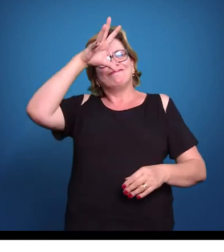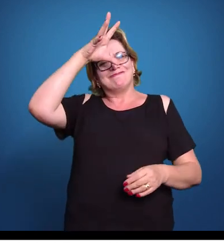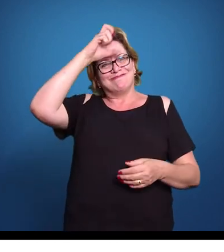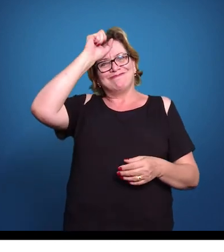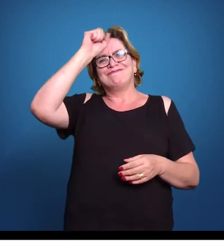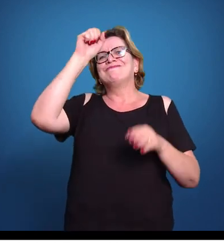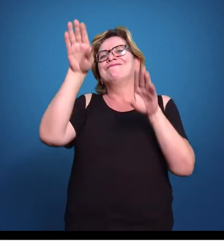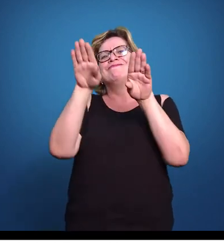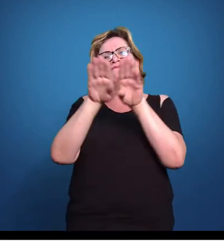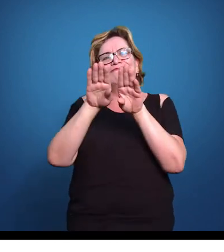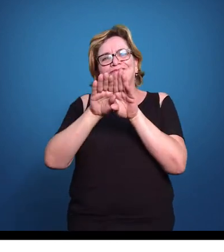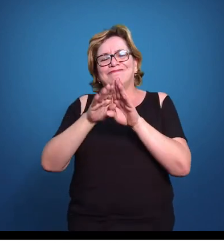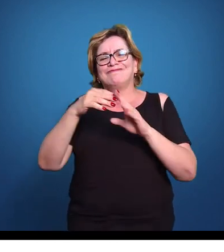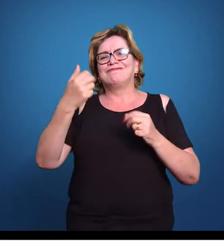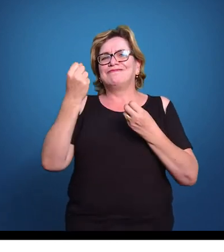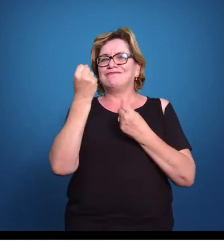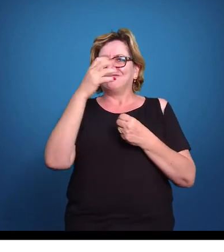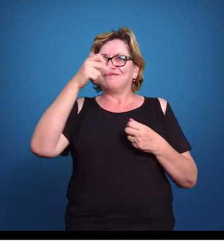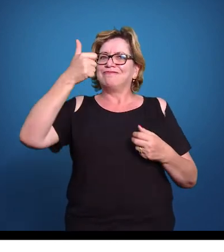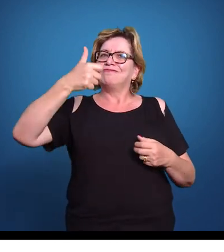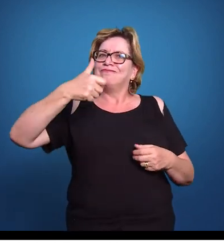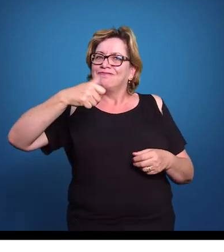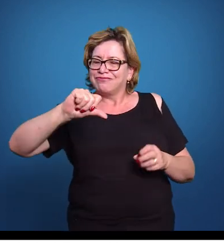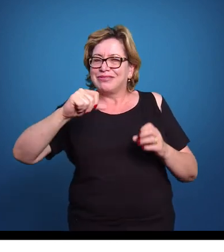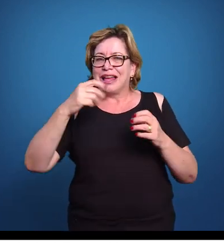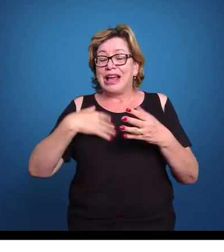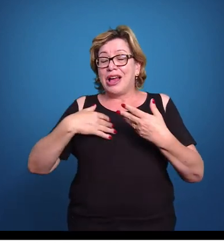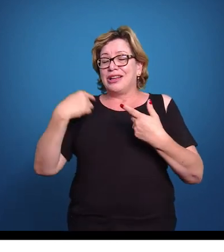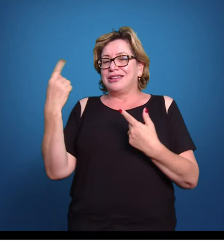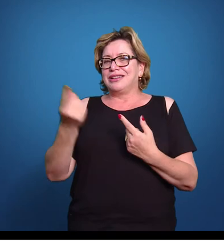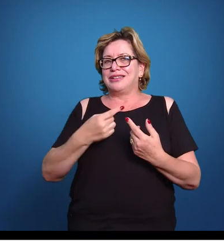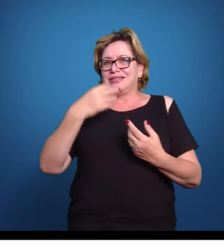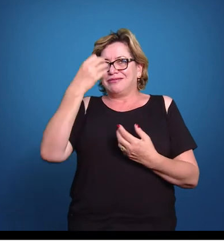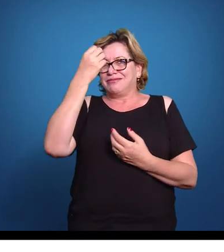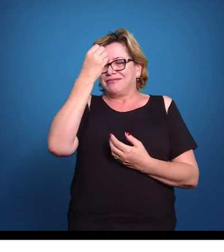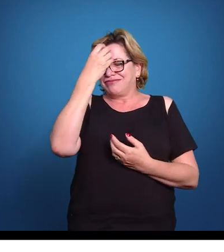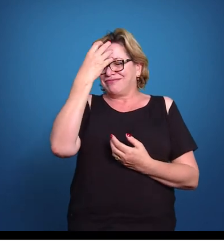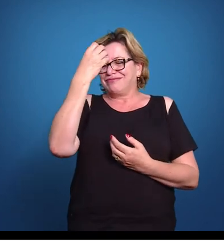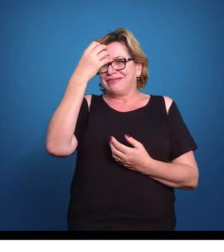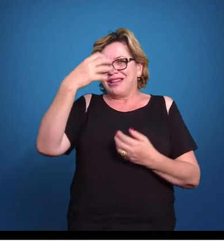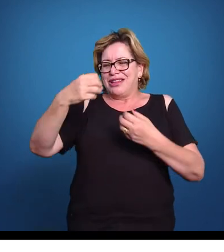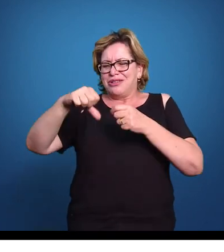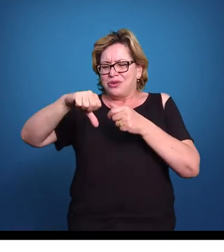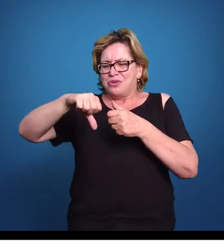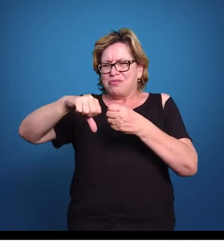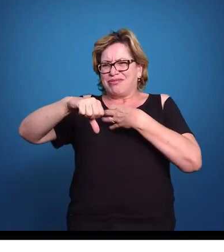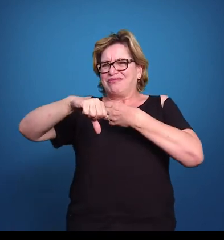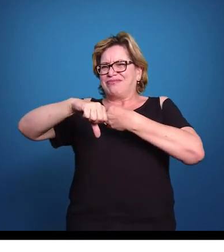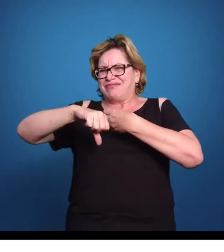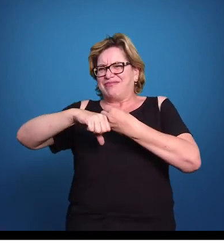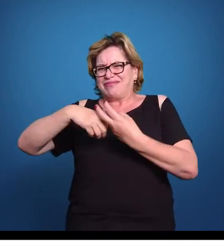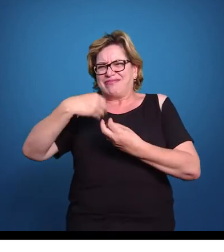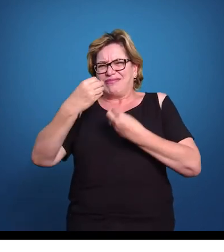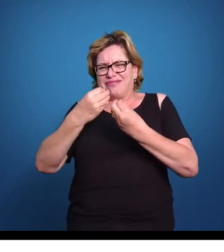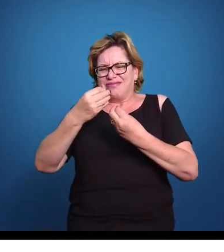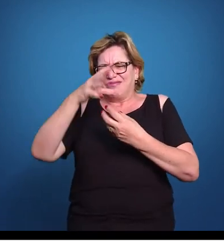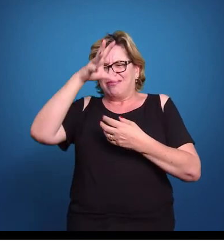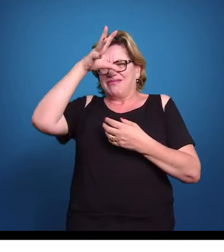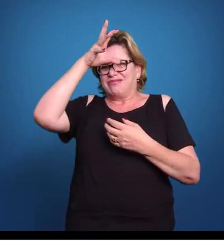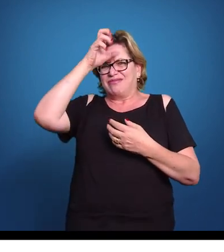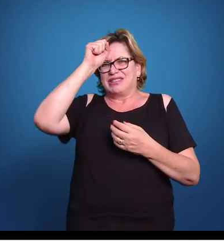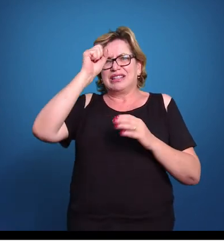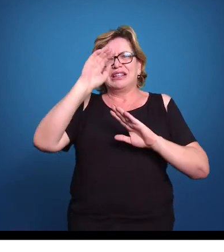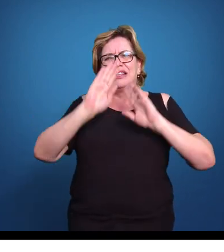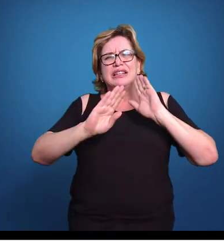as derrotas nos ensinam muito mais do que as vitórias. As vitórias está tudo certo, chegamos a